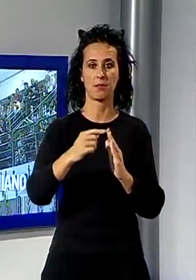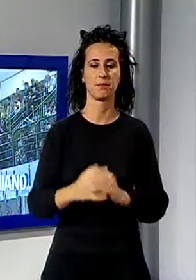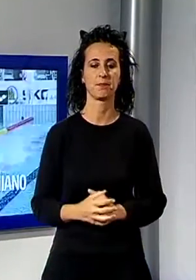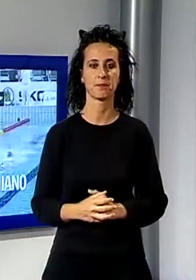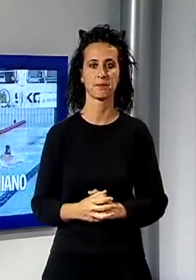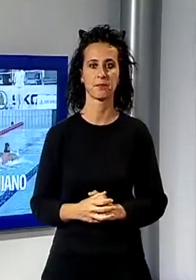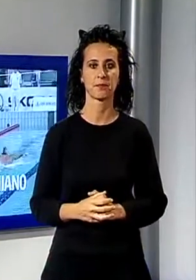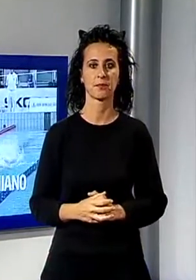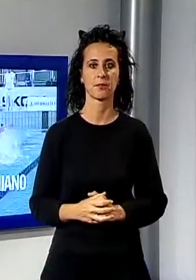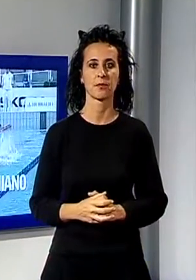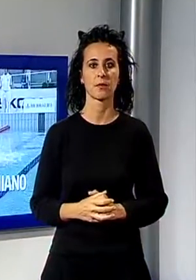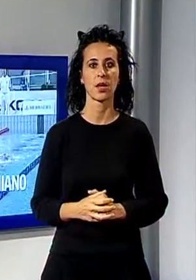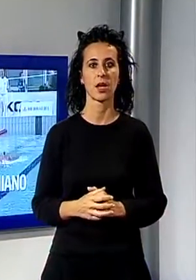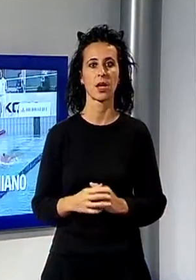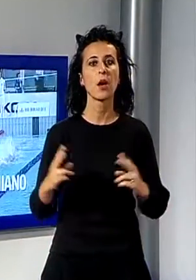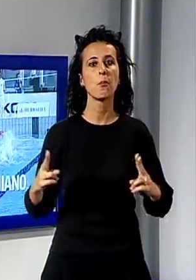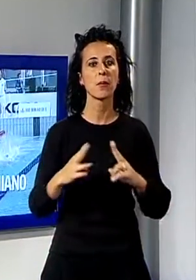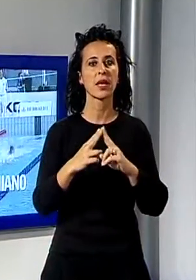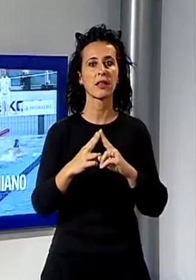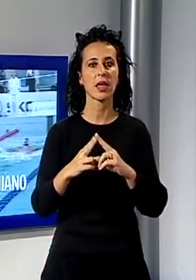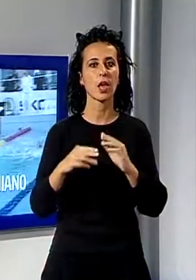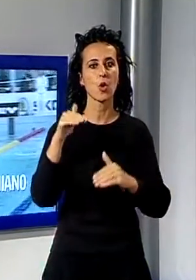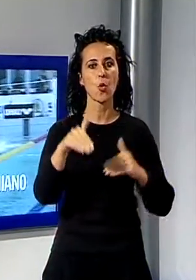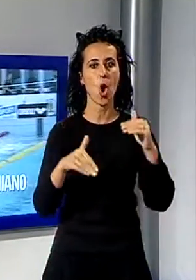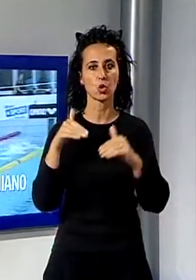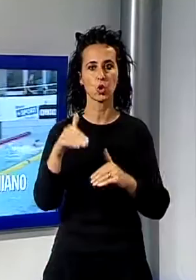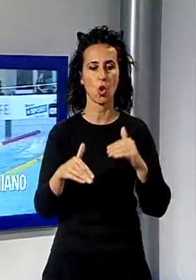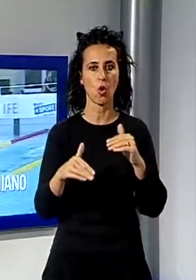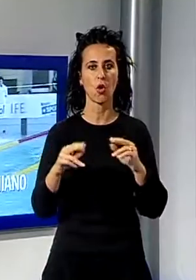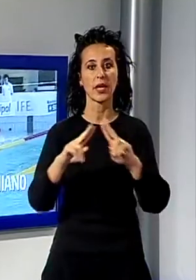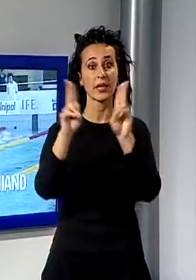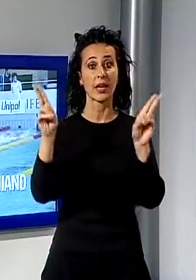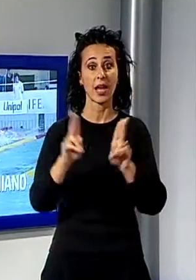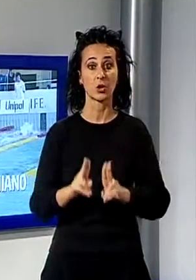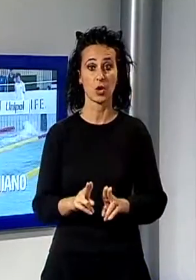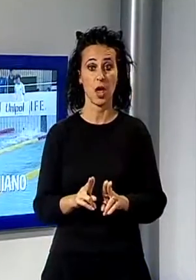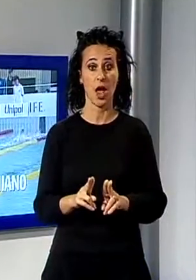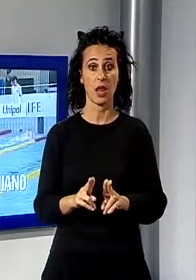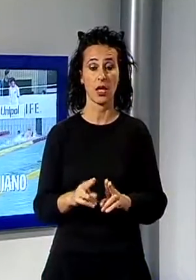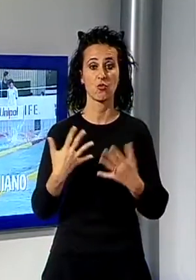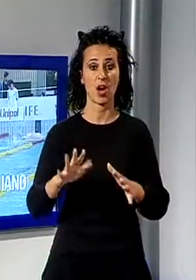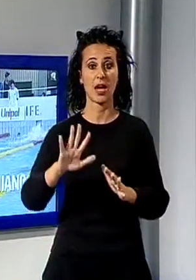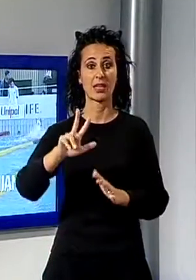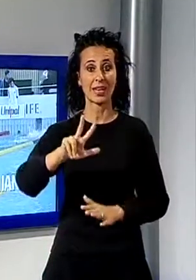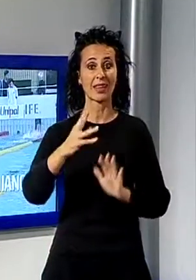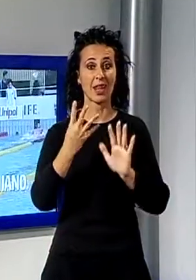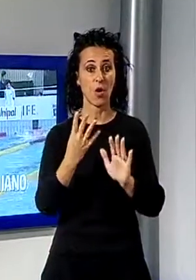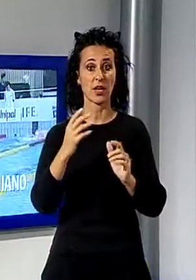Bussi Lombardi-Femiano anche a Lucca, la parte internazionale del meeting giunta alla 39esima edizione si svolgerà a